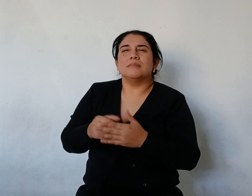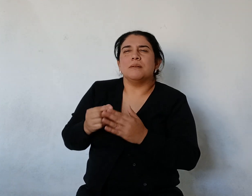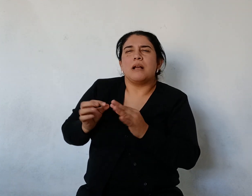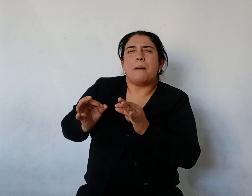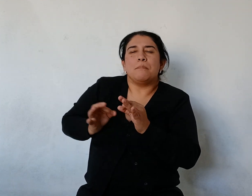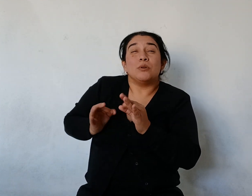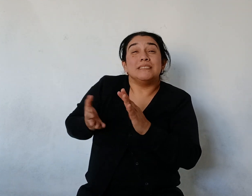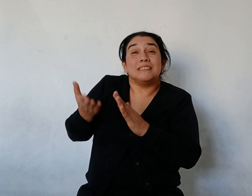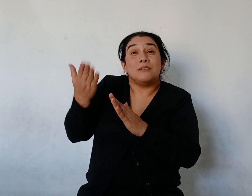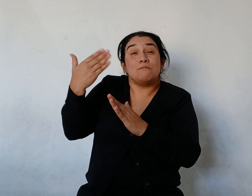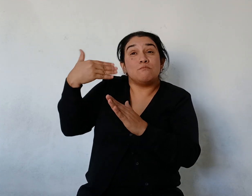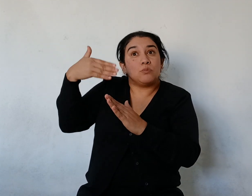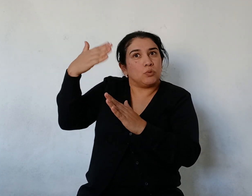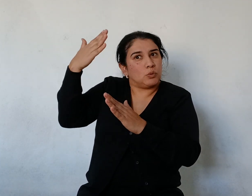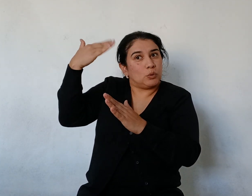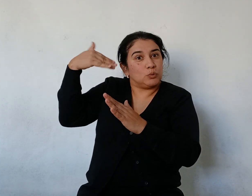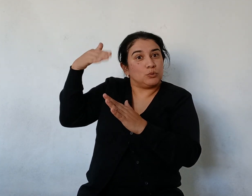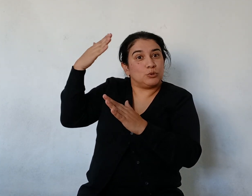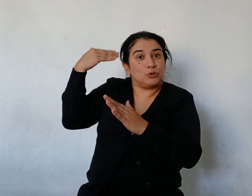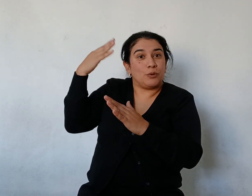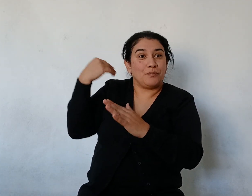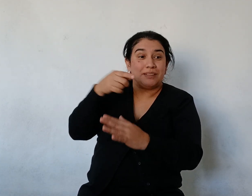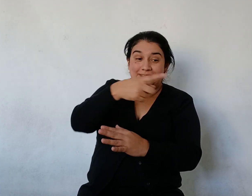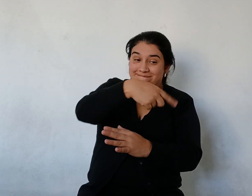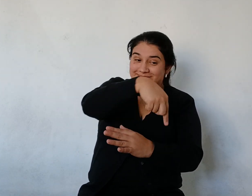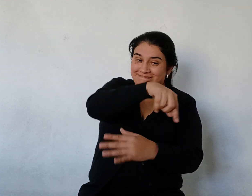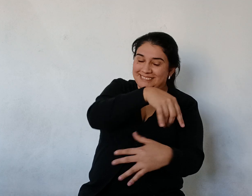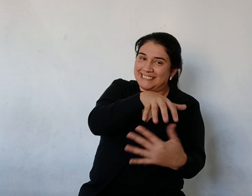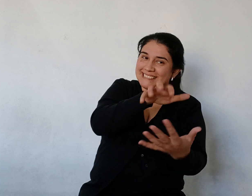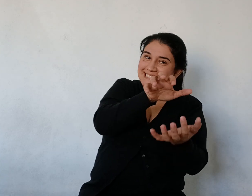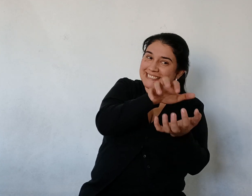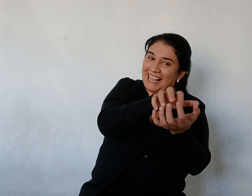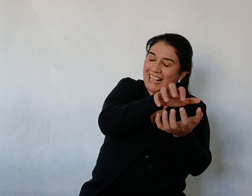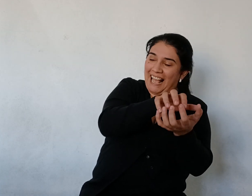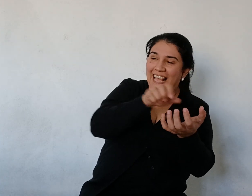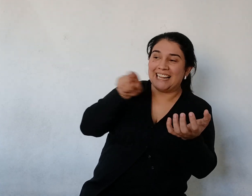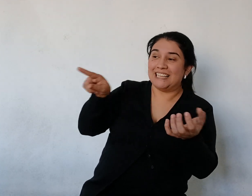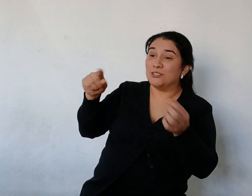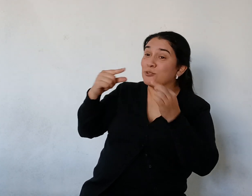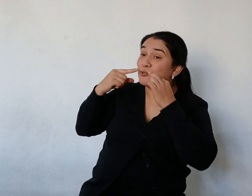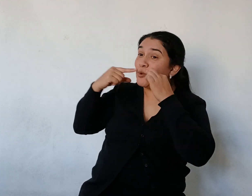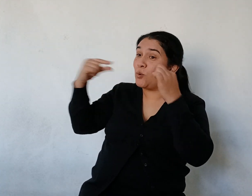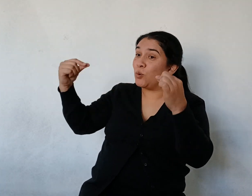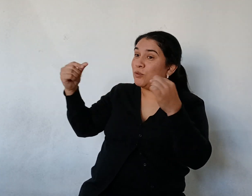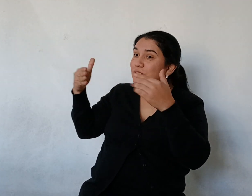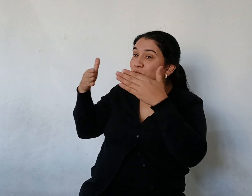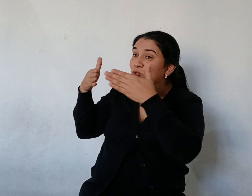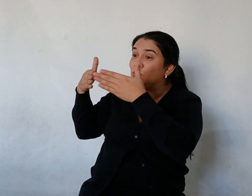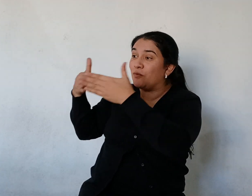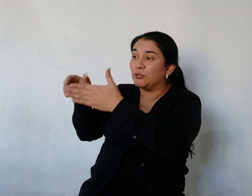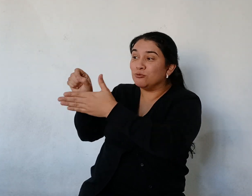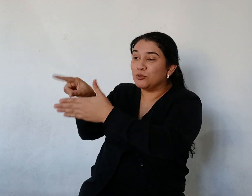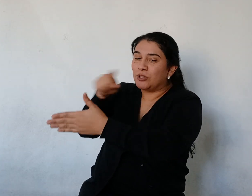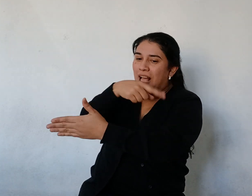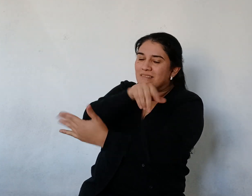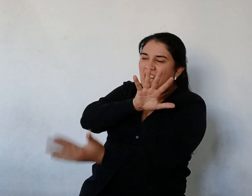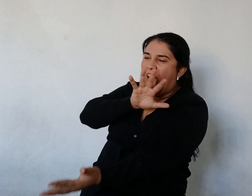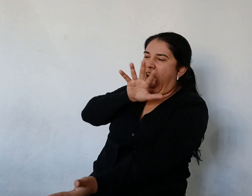Los yacarés se habían comido a un sobrinito del surubí Y este no había querido tener más relaciones con los yacarés